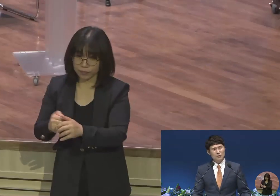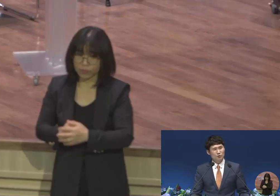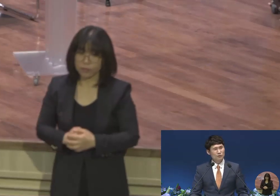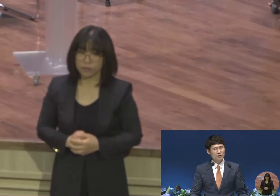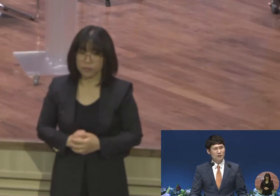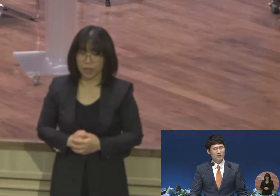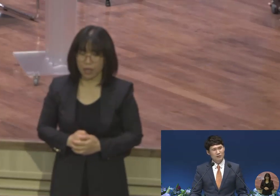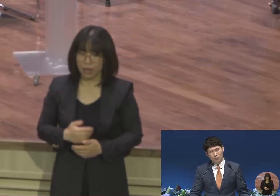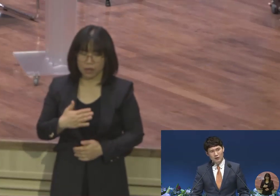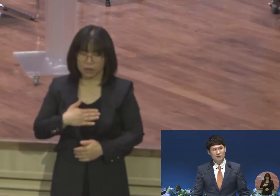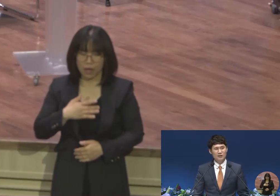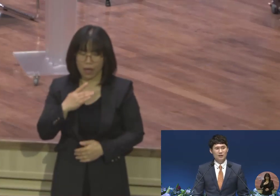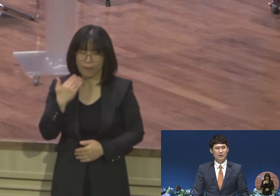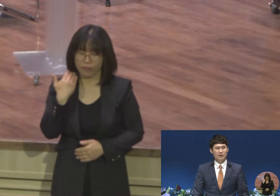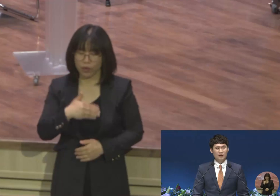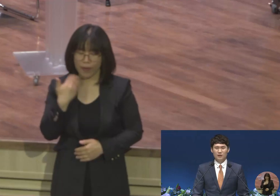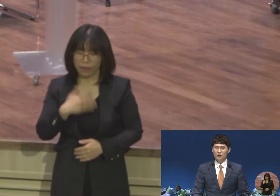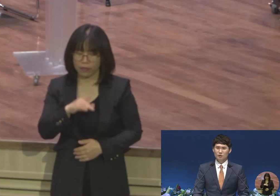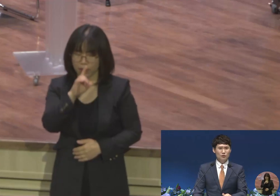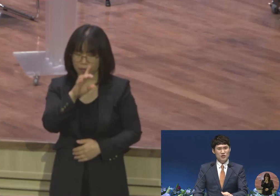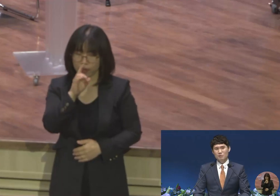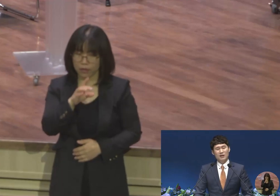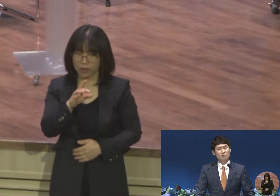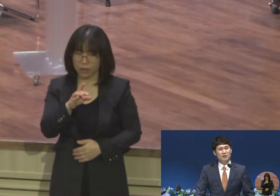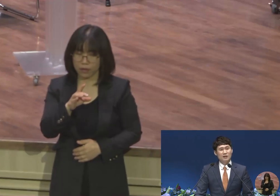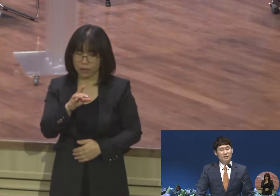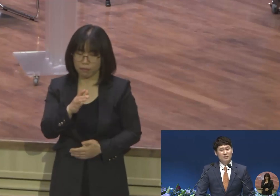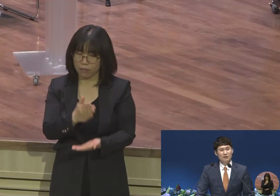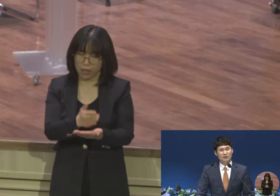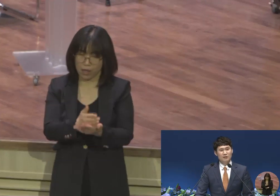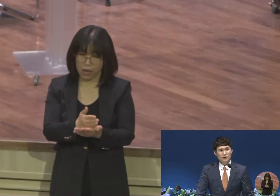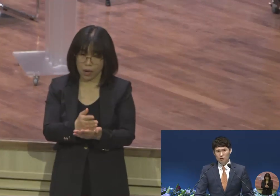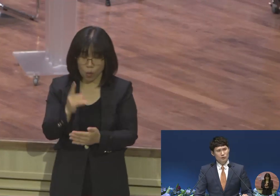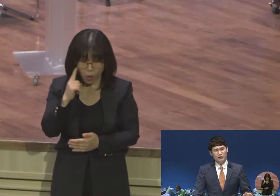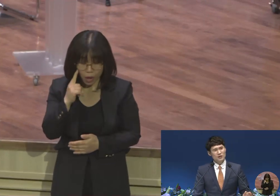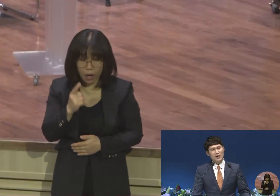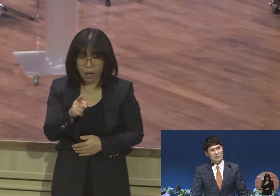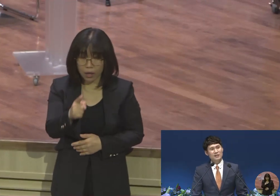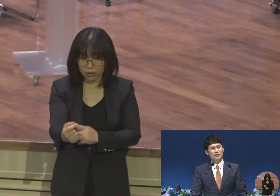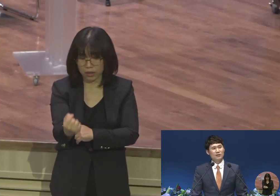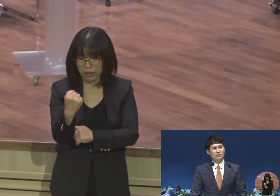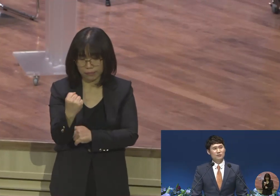할 수 없는데 나는 못하는데 여러분의 힘이 아닙니다 여러분의 능력이 아니라니까요